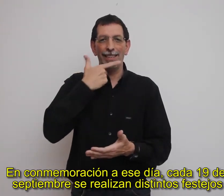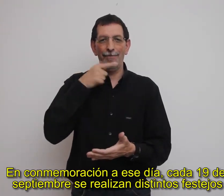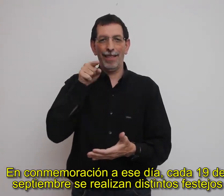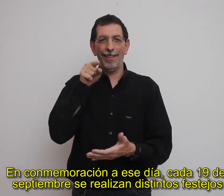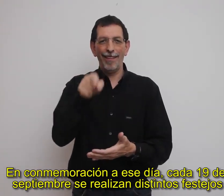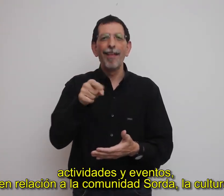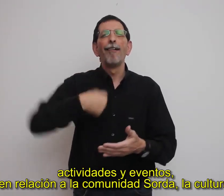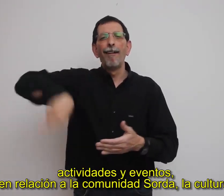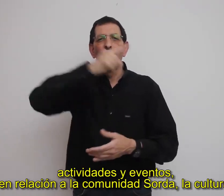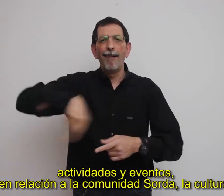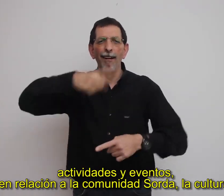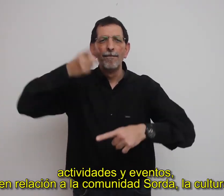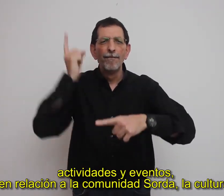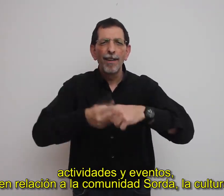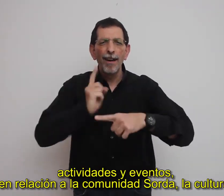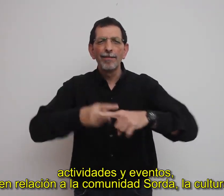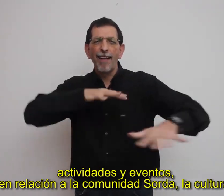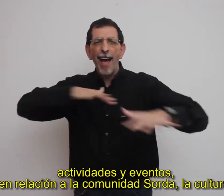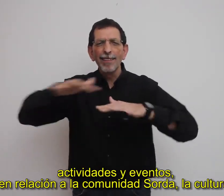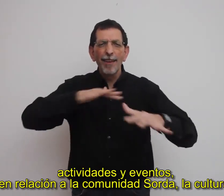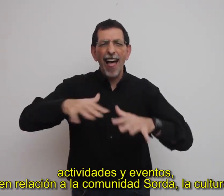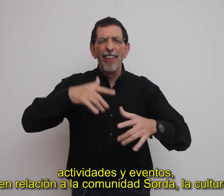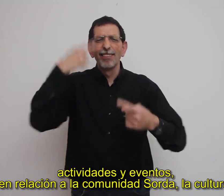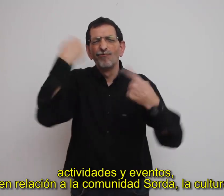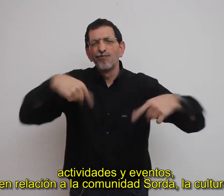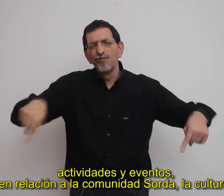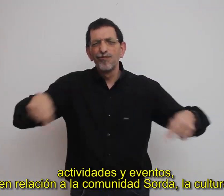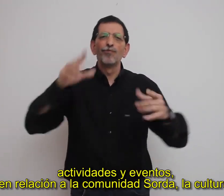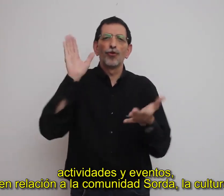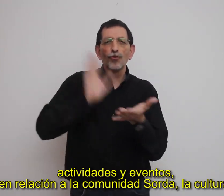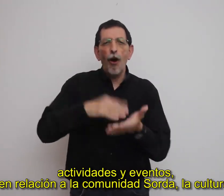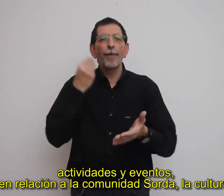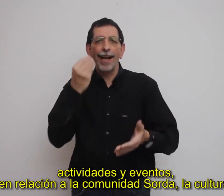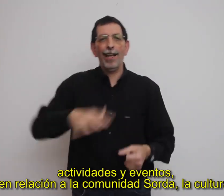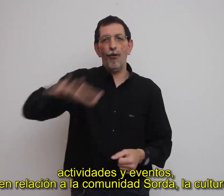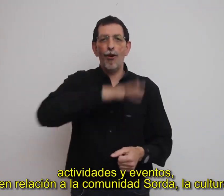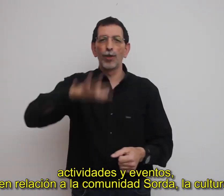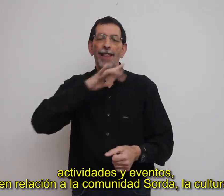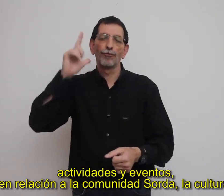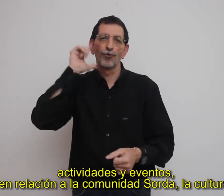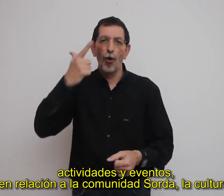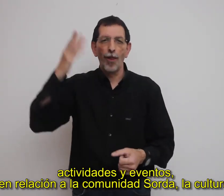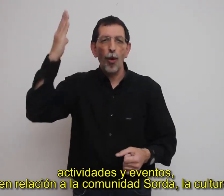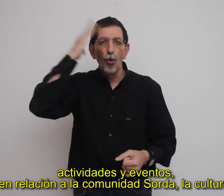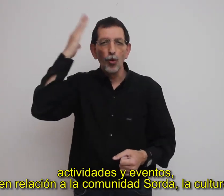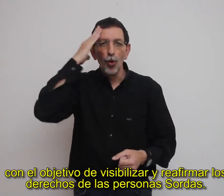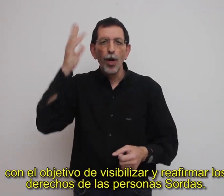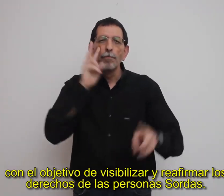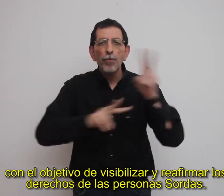festejos, actividades y eventos en relación a la comunidad sorda, la cultura, con el